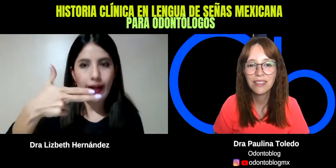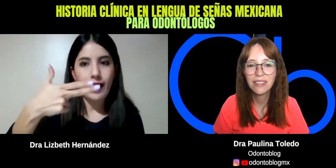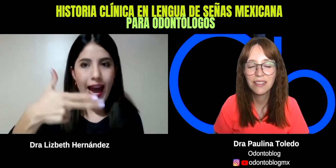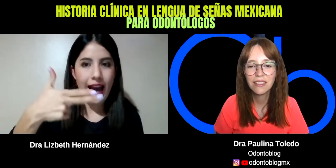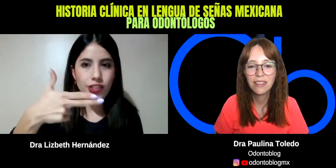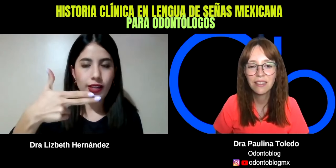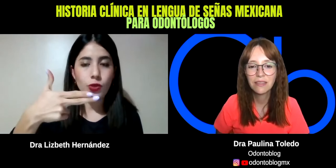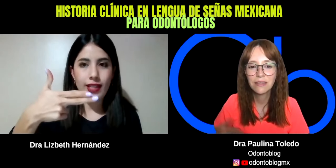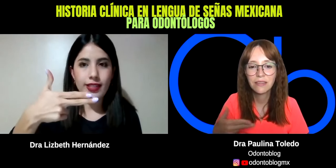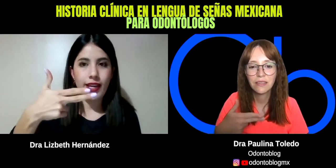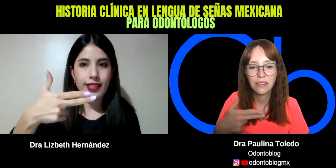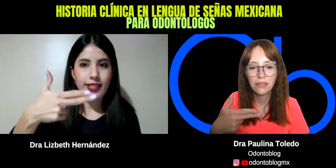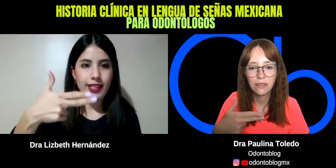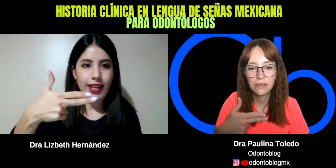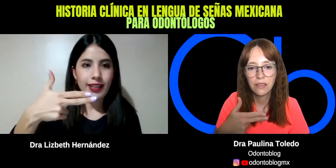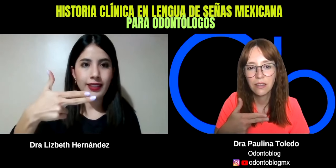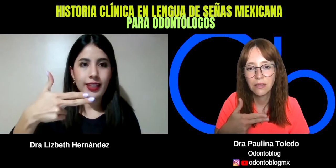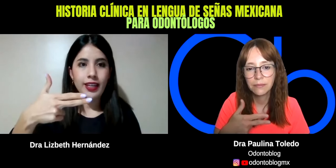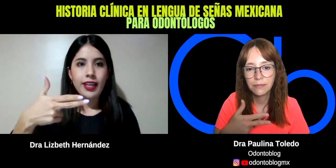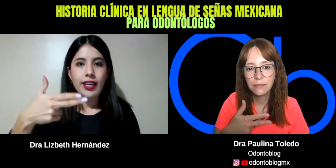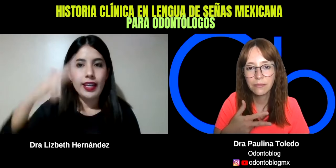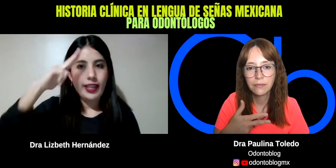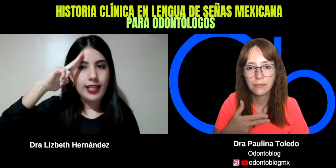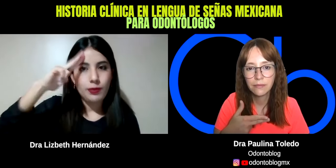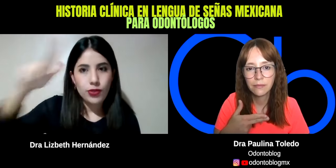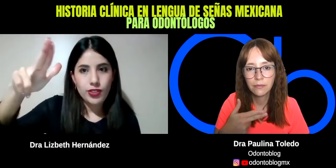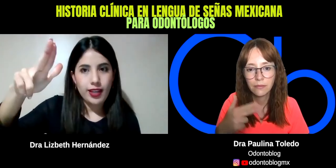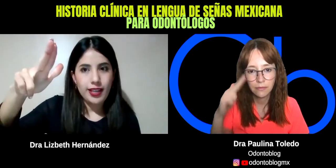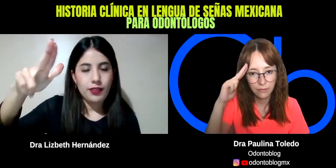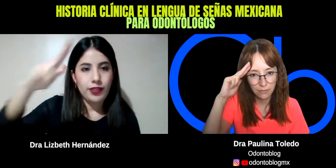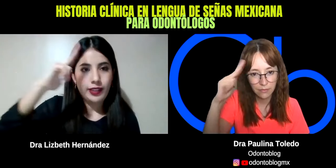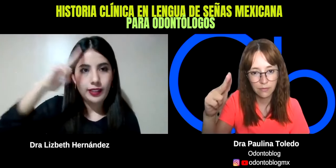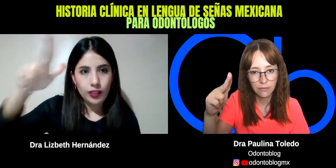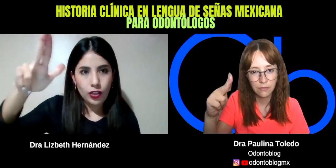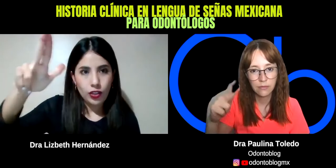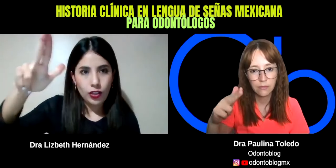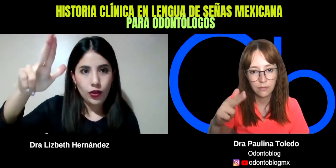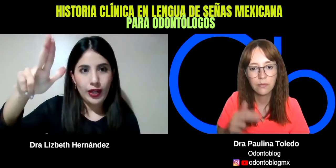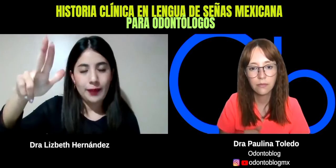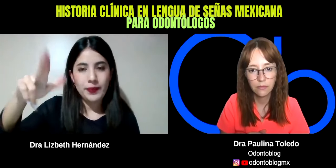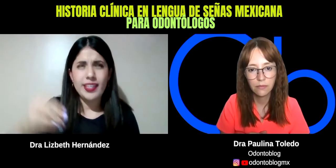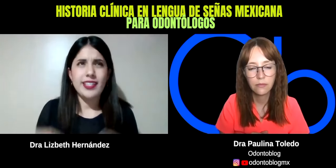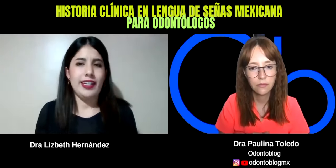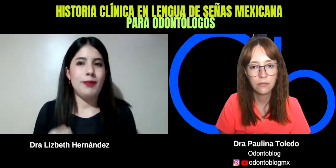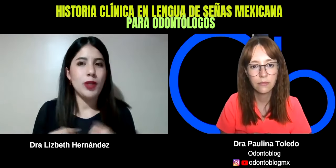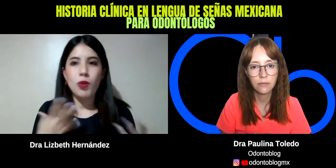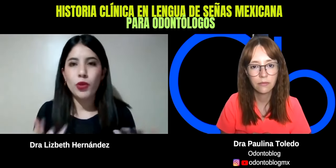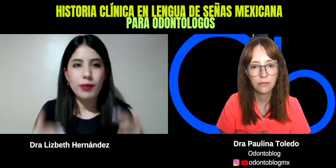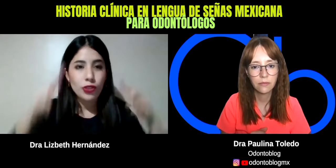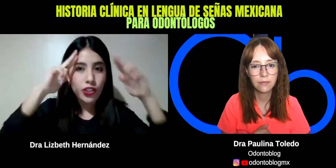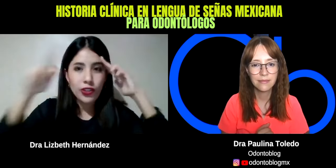la H, es una seña inicializada, y hacemos hacia enfrente, hola. Y si queremos ver como mucha emoción, lo